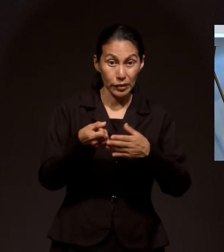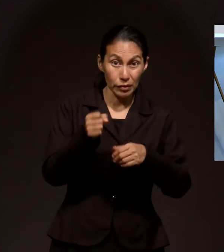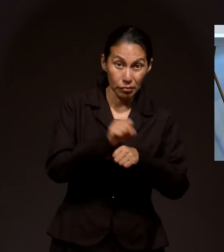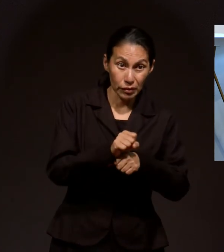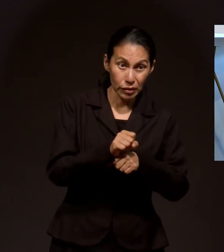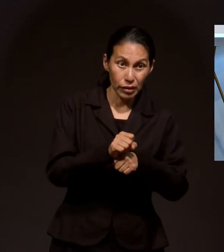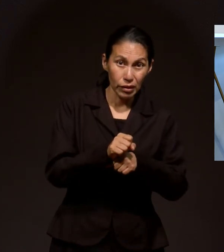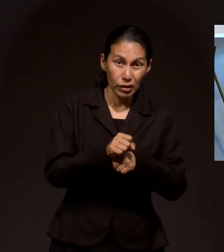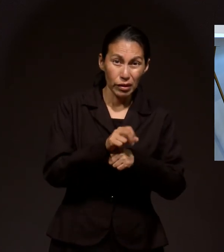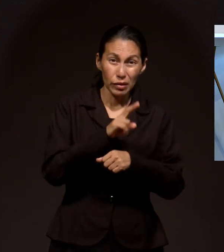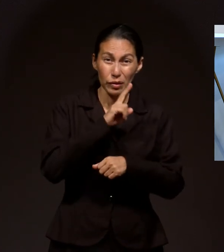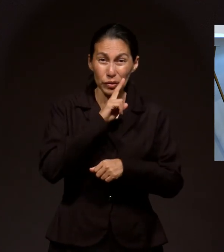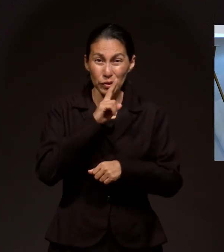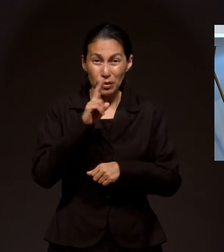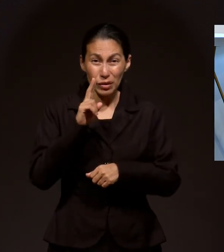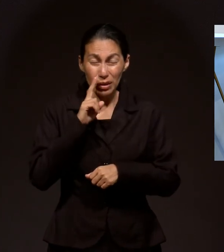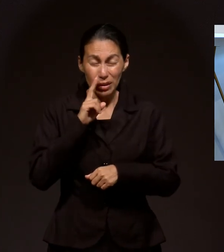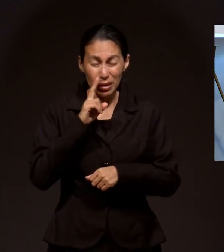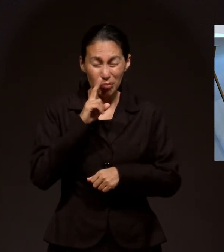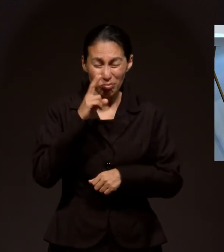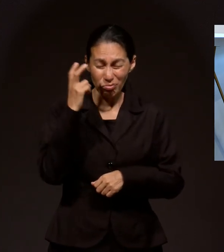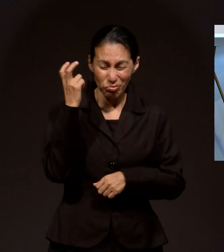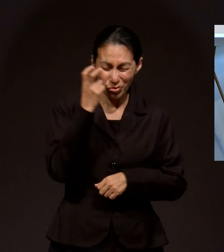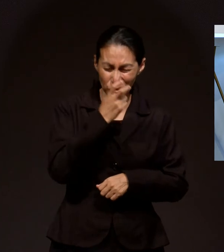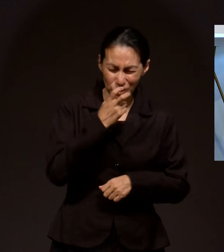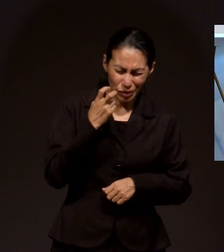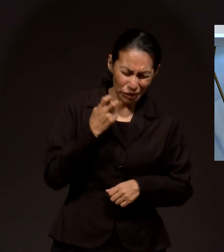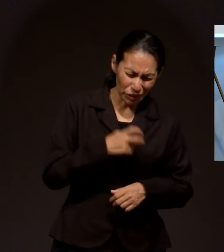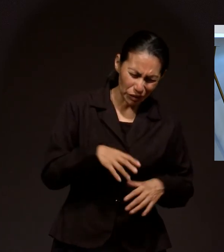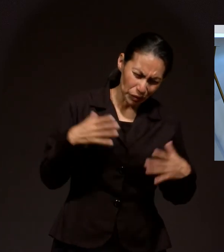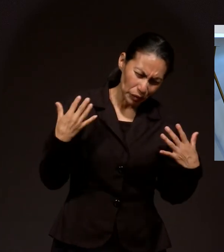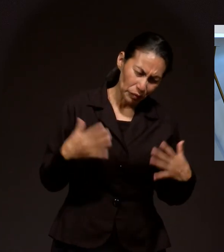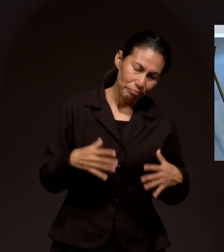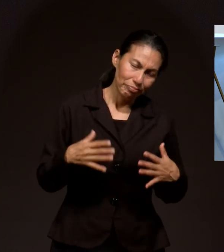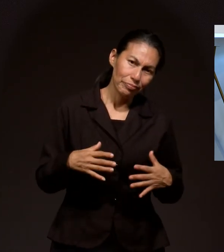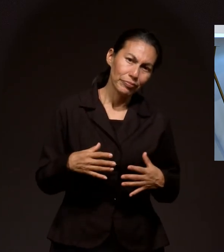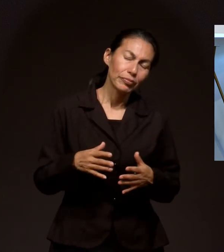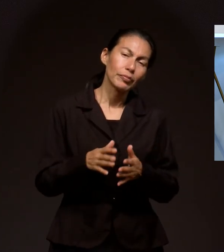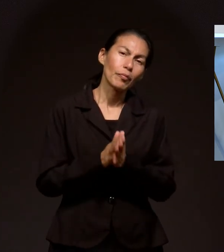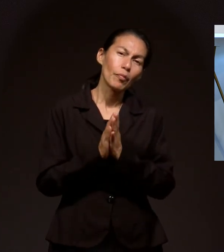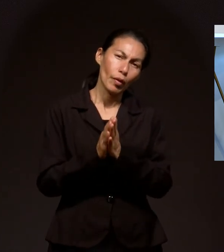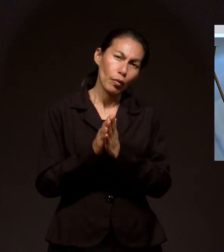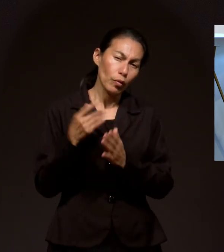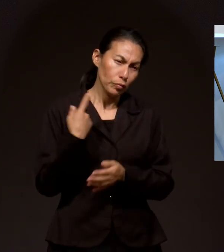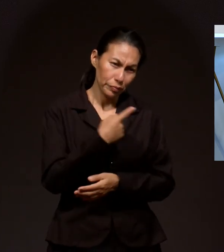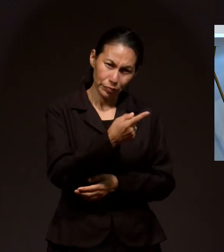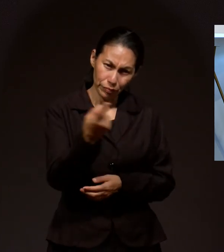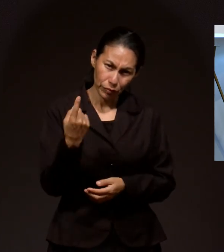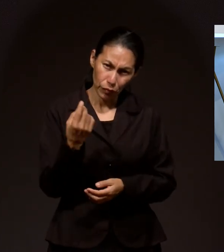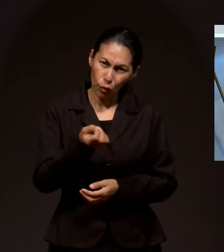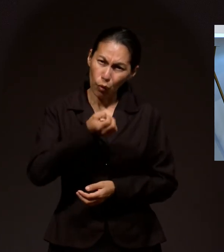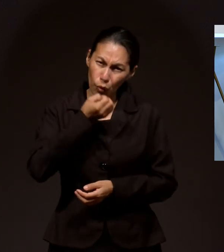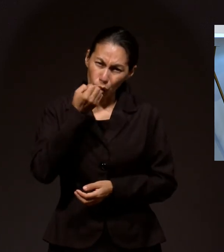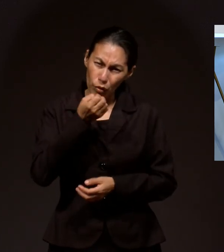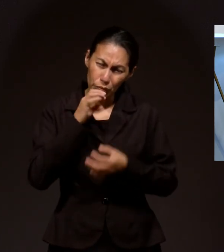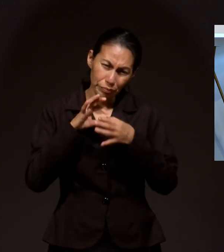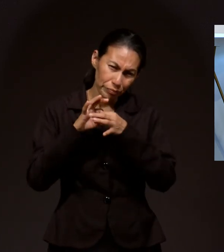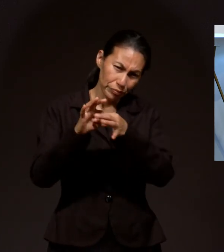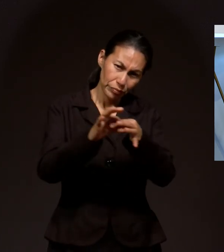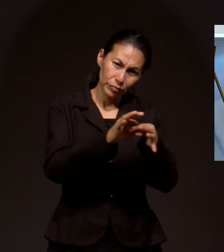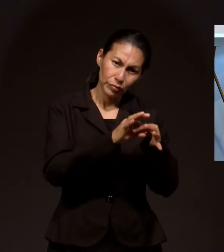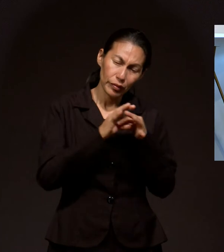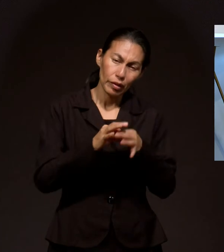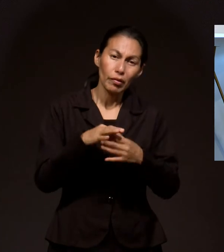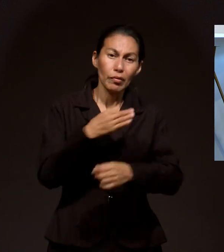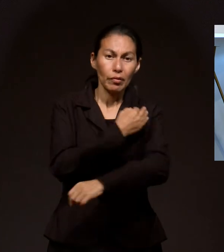terrible noticia Yo quisiera que nos unáramos Uniéramos, perdón En oración